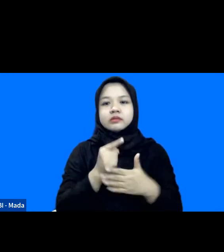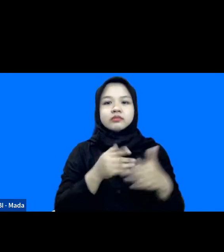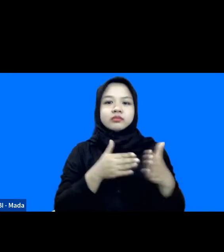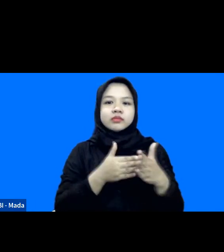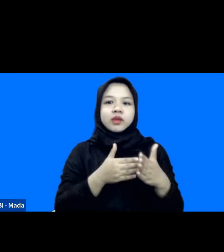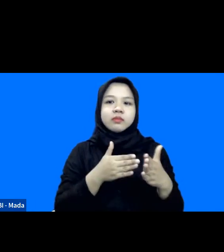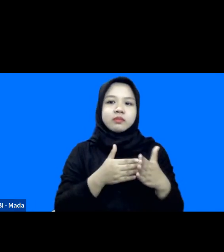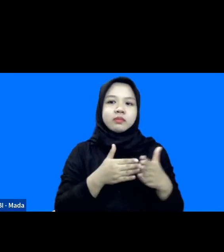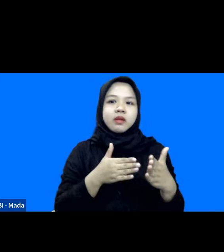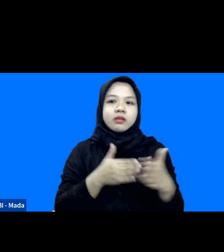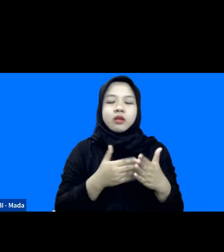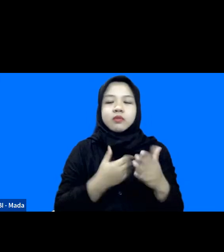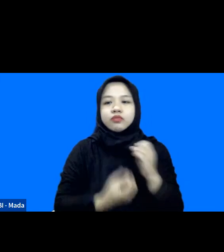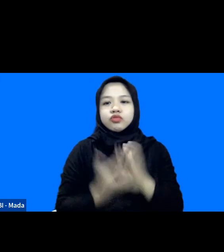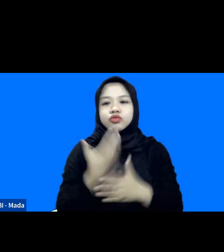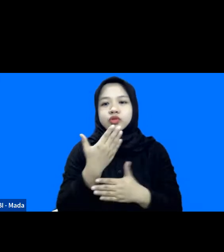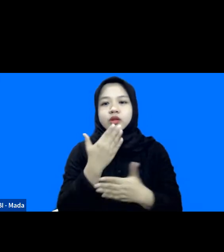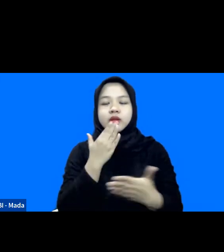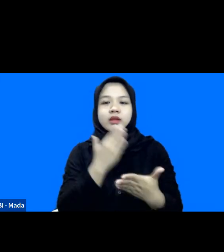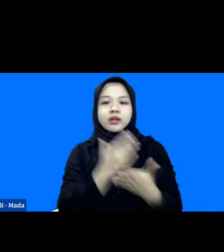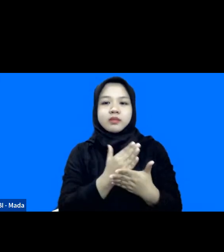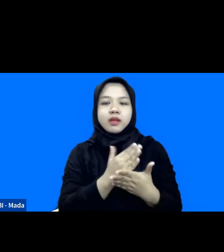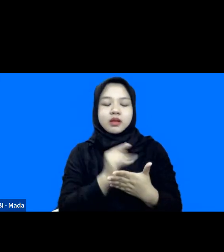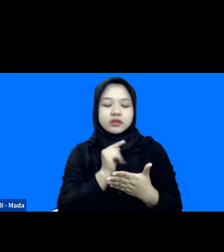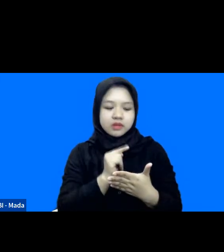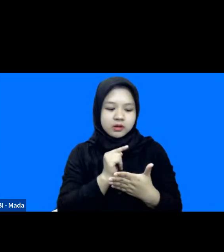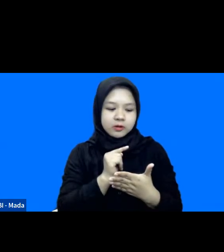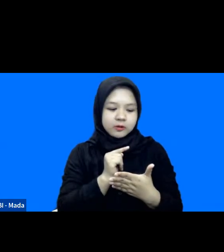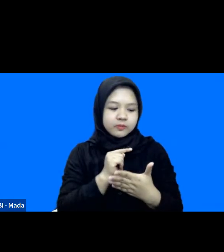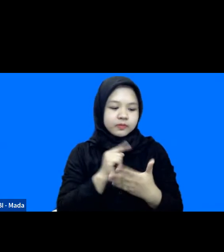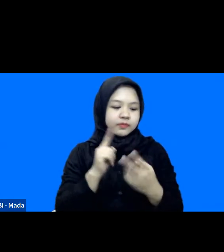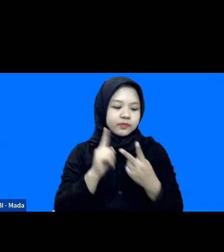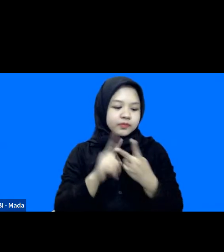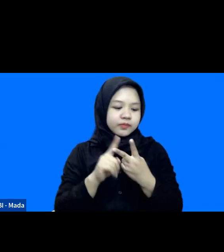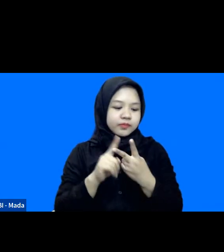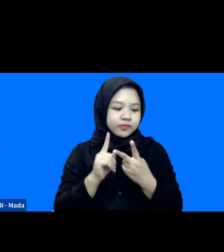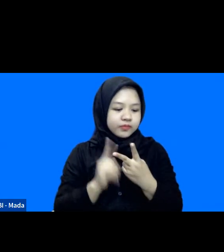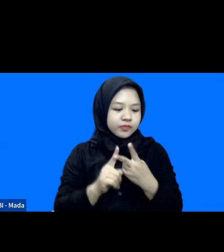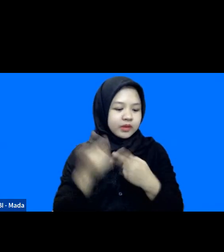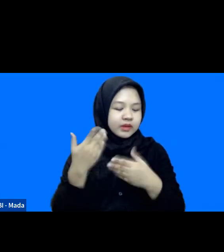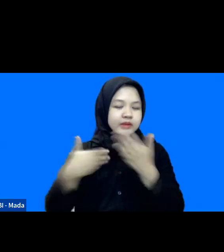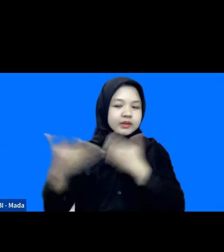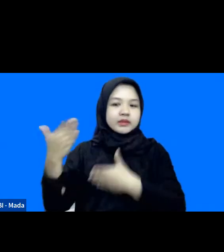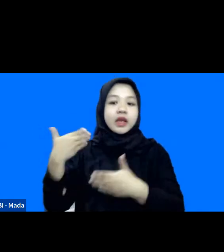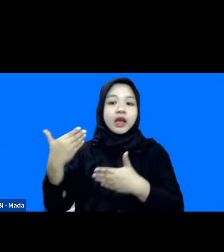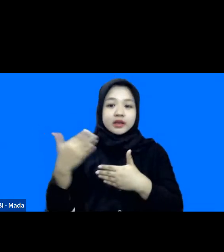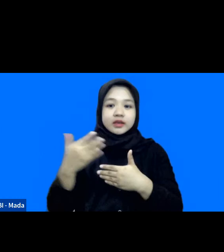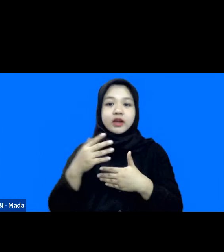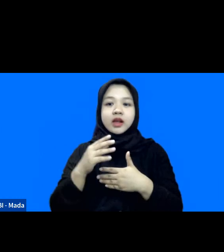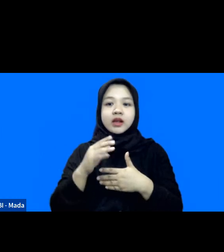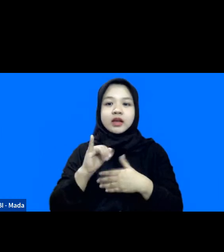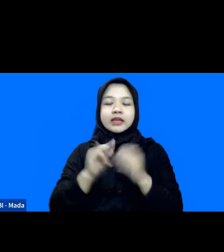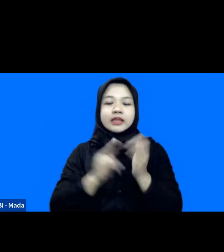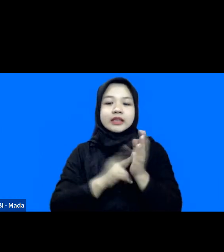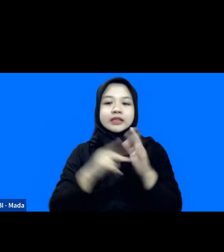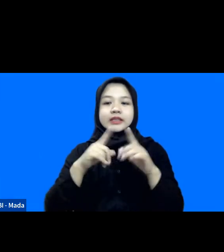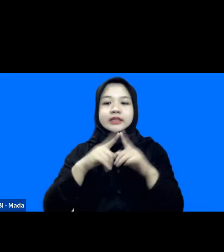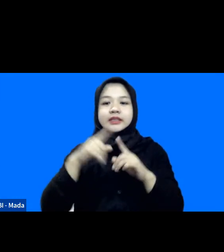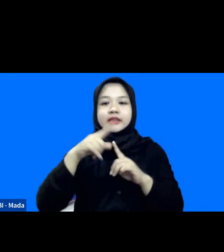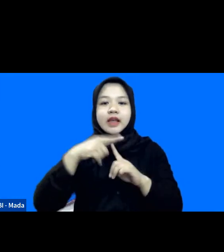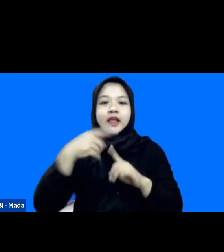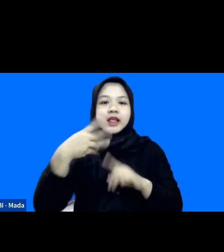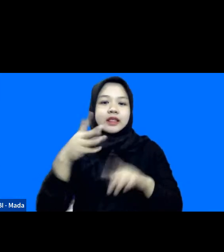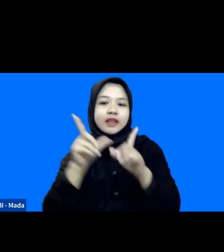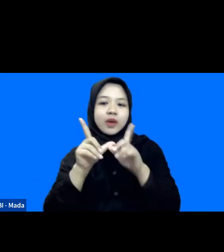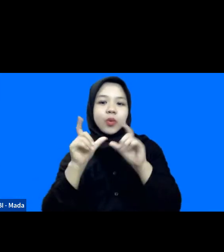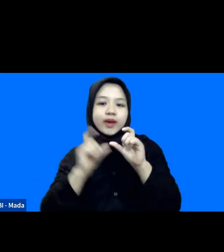untuk munculnya terperfeter kemudian yang kedua itu ada sejarah terbentuk Inertius dan saya baru tahu bahwa pada